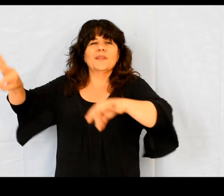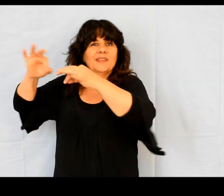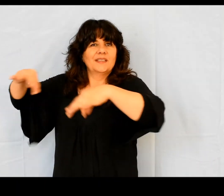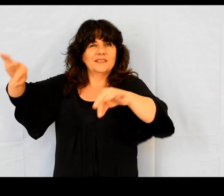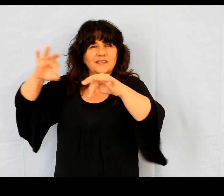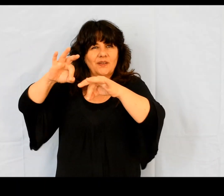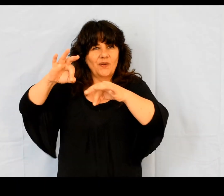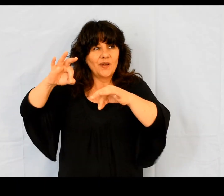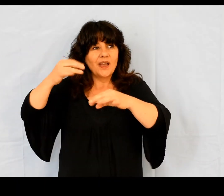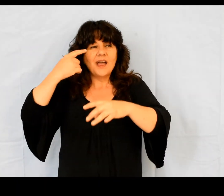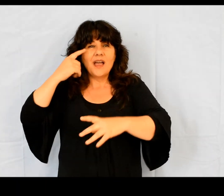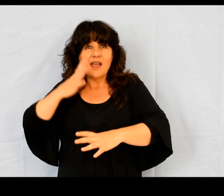'extrémité de la terre.